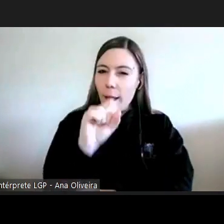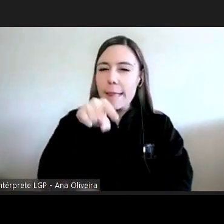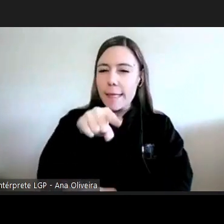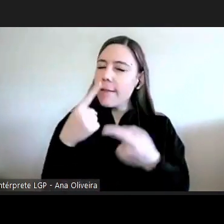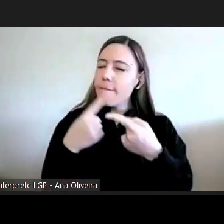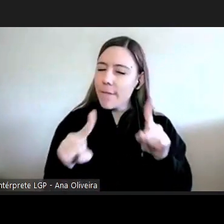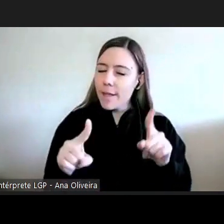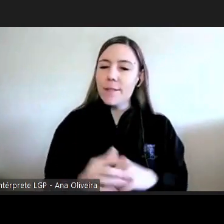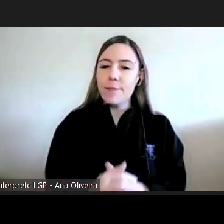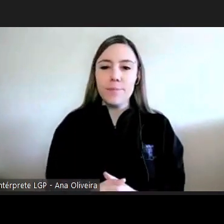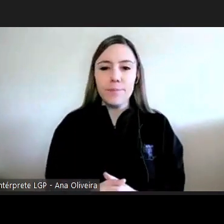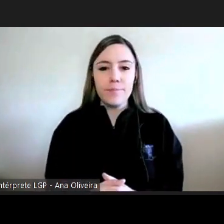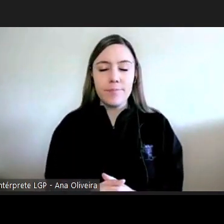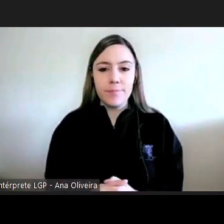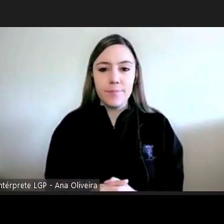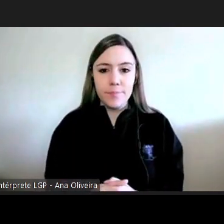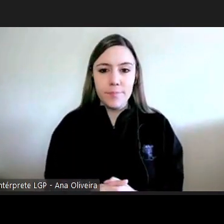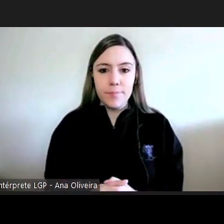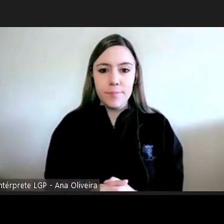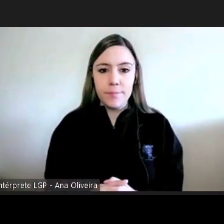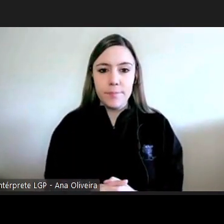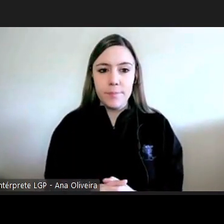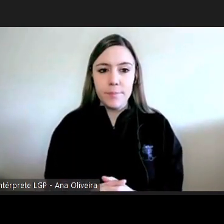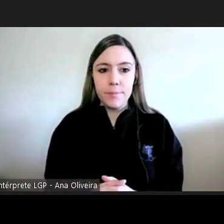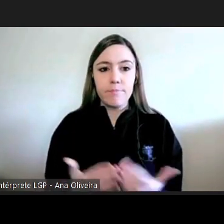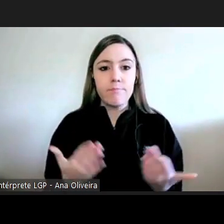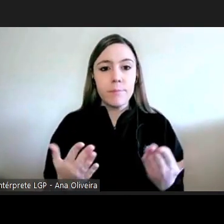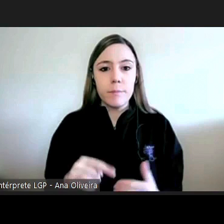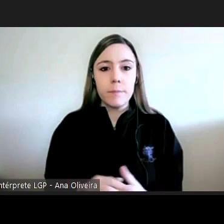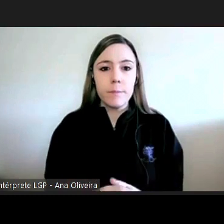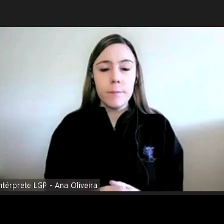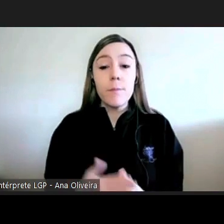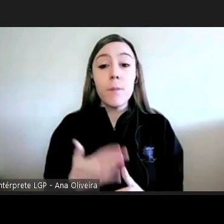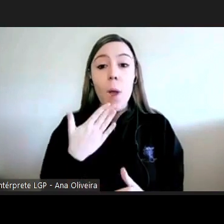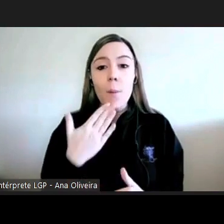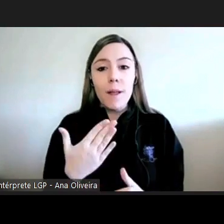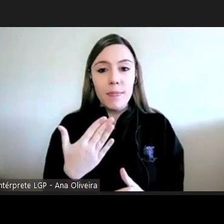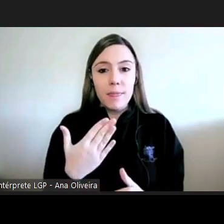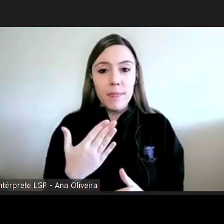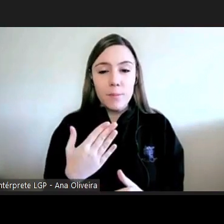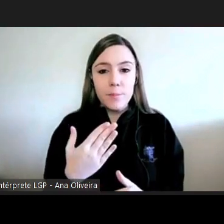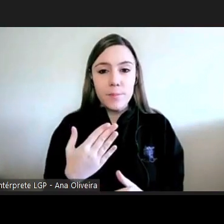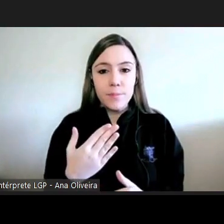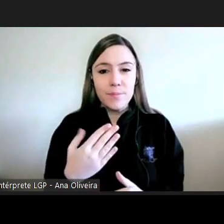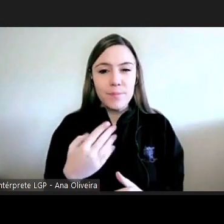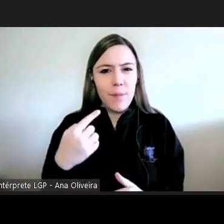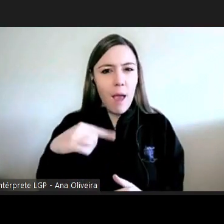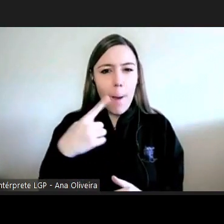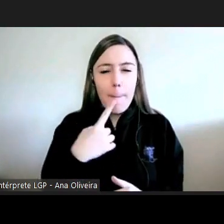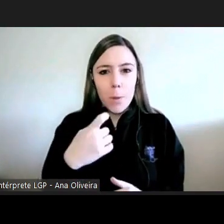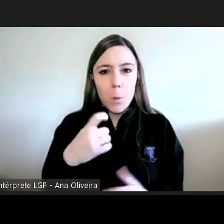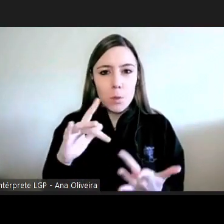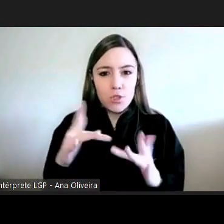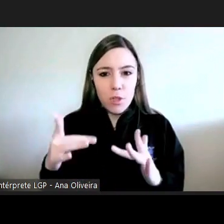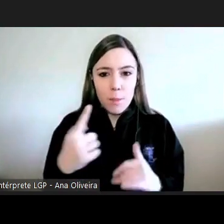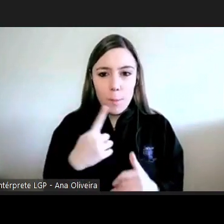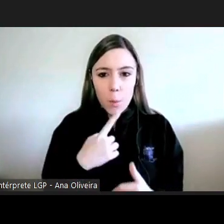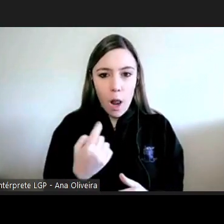diferente é muito diferente e agora temos aqui temos aqui uma temos uma pergunta no chat